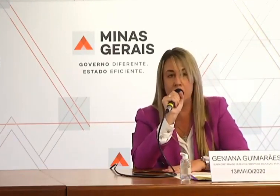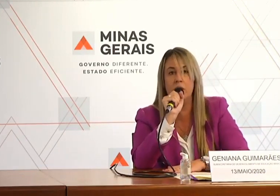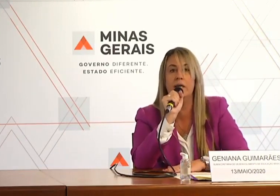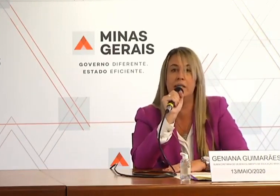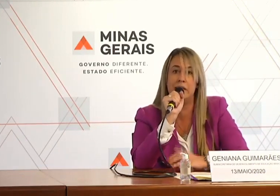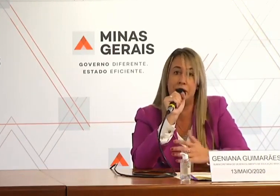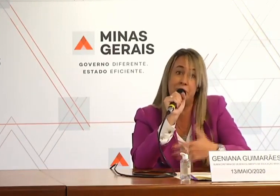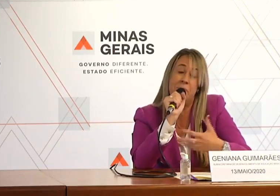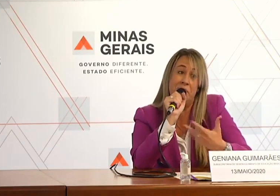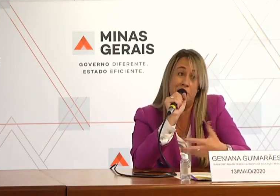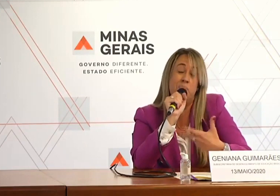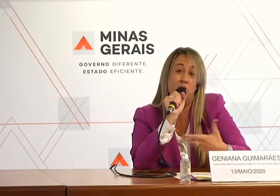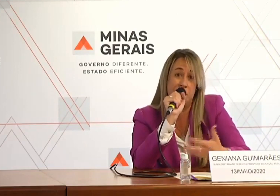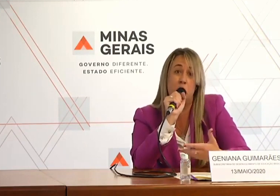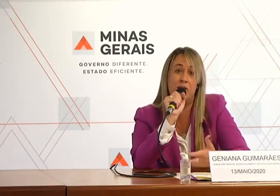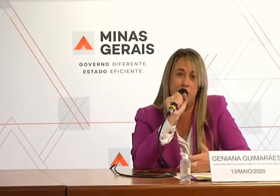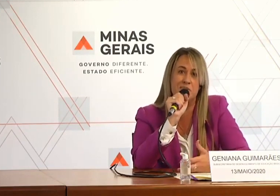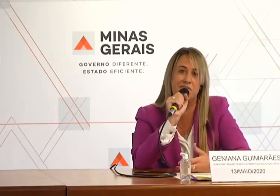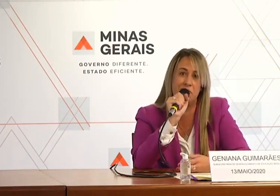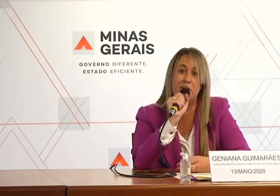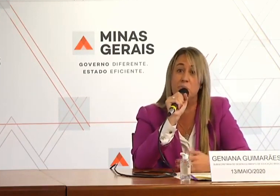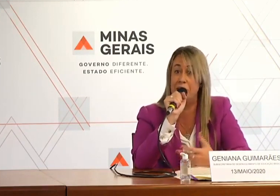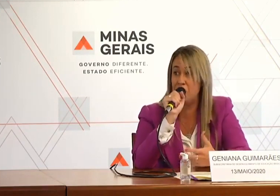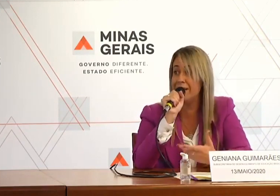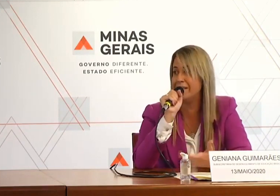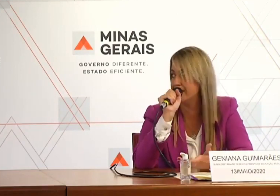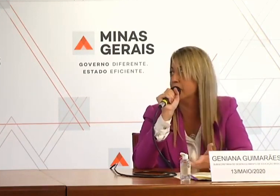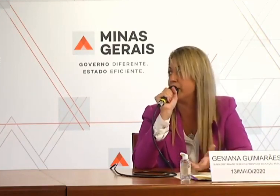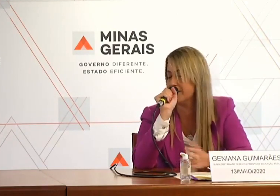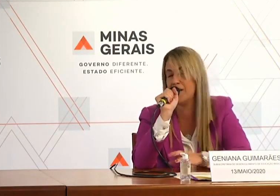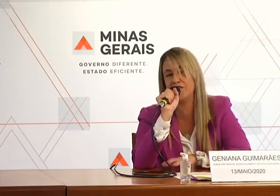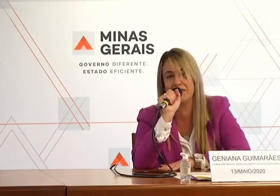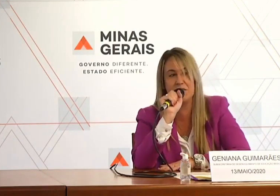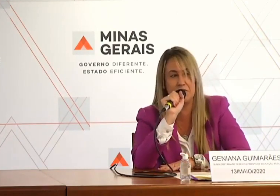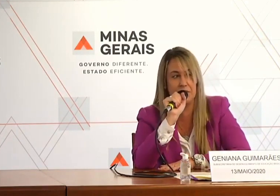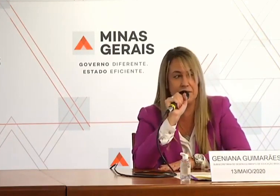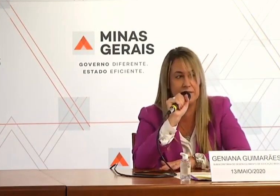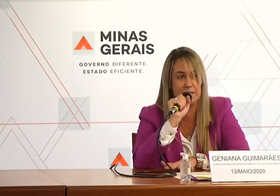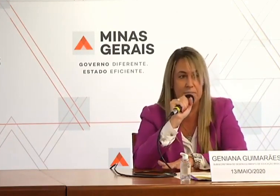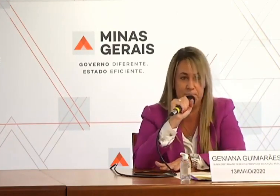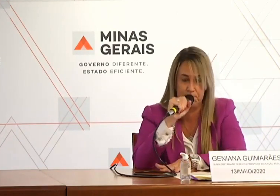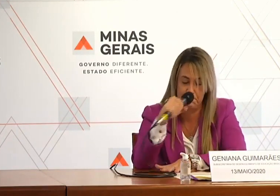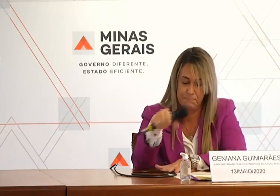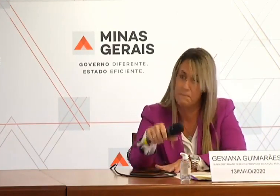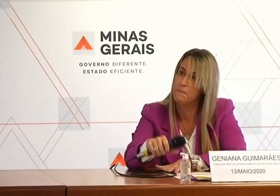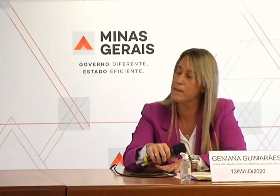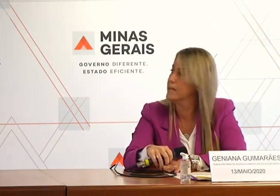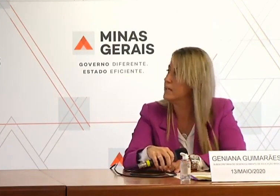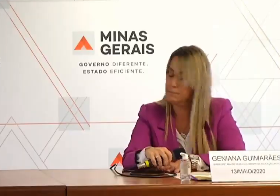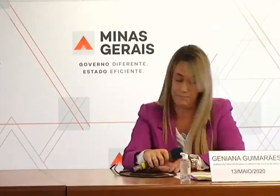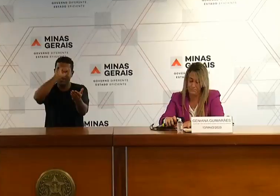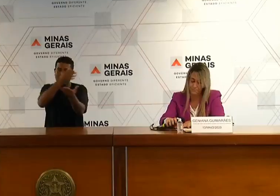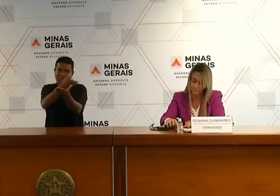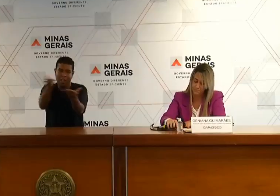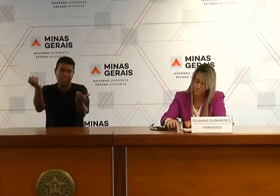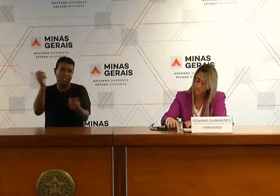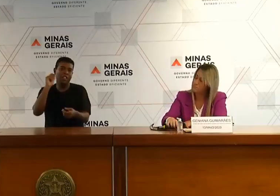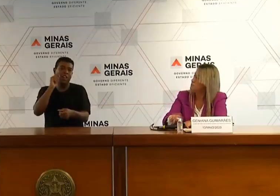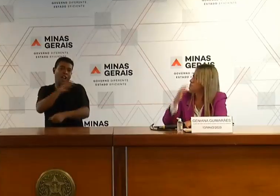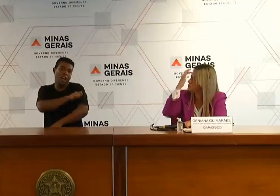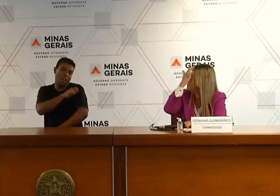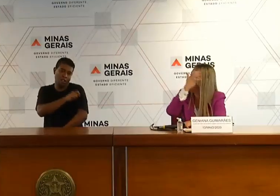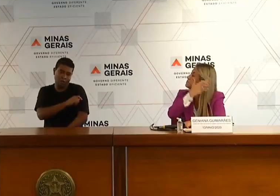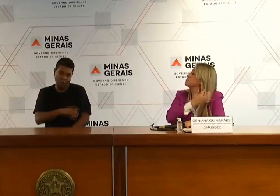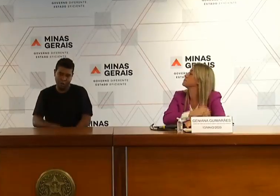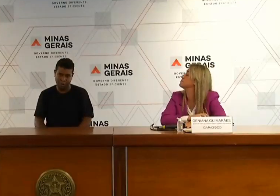material e contribuir para um desenvolvimento melhor ainda da aprendizagem desses estudantes. Pergunta do jornalista